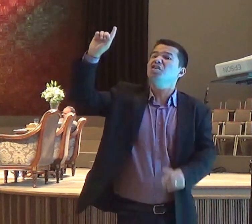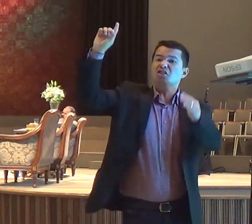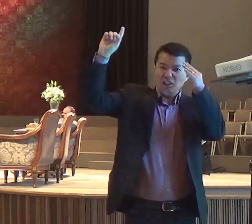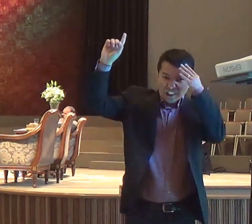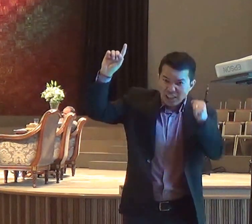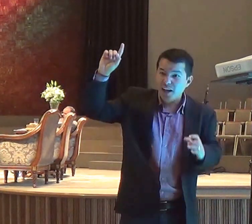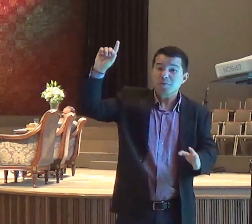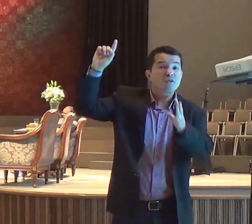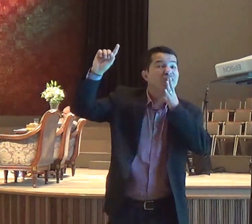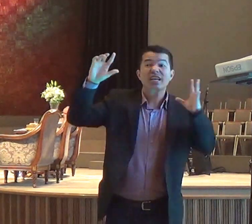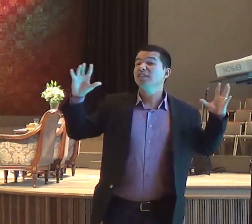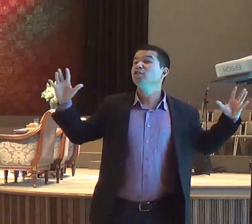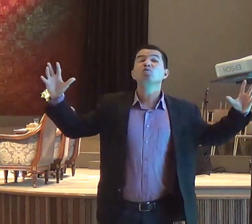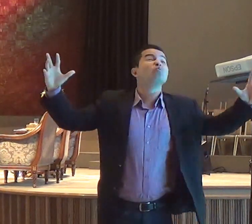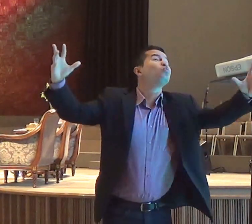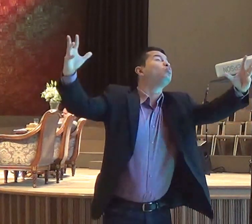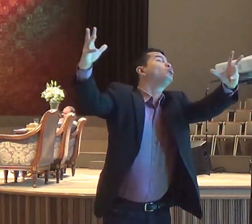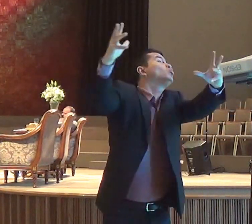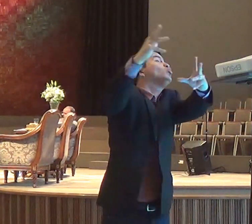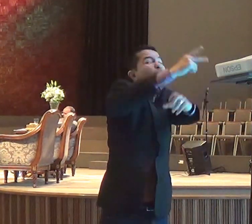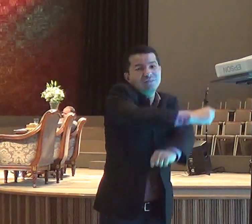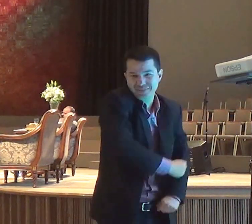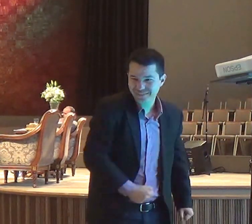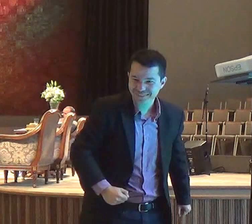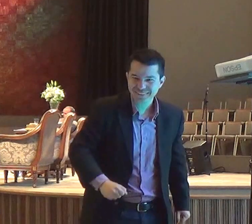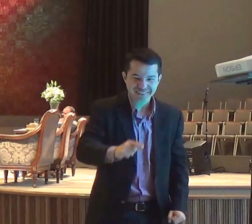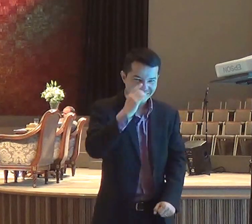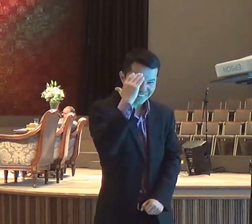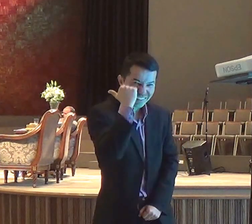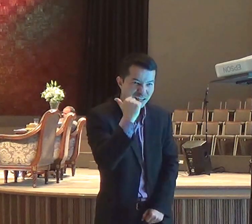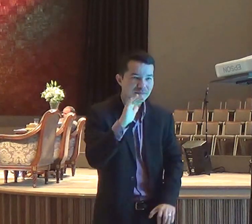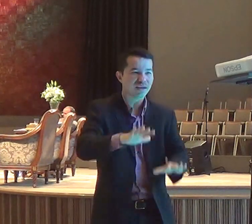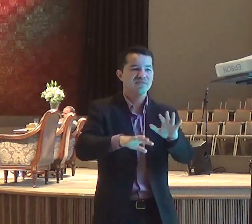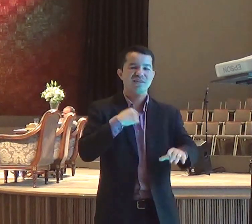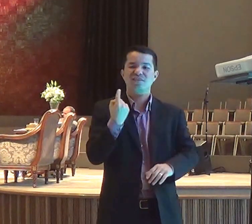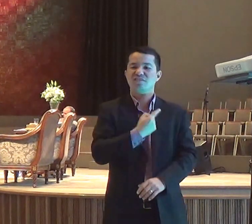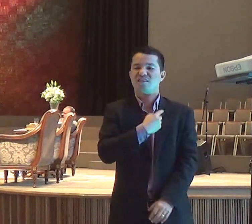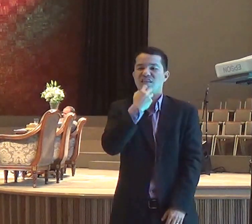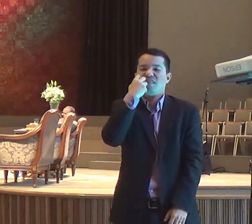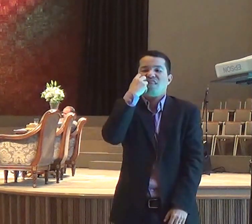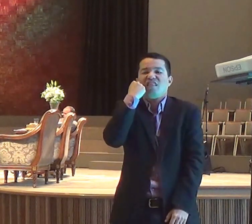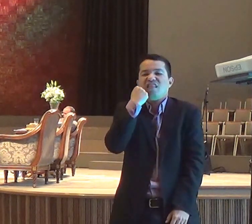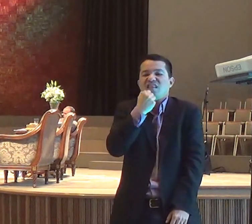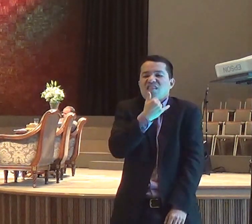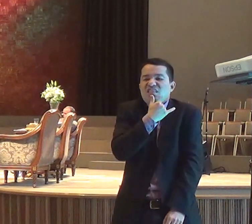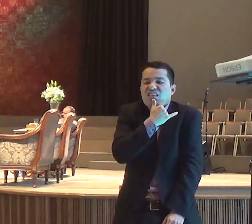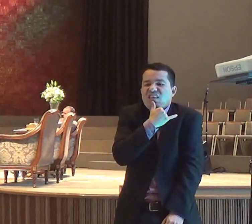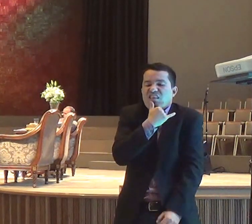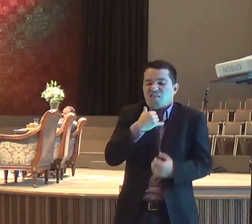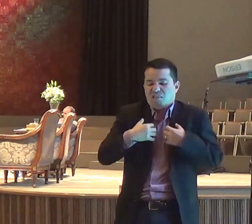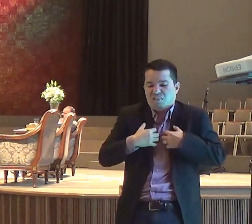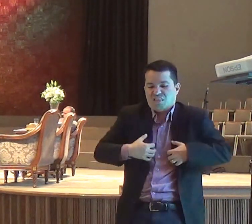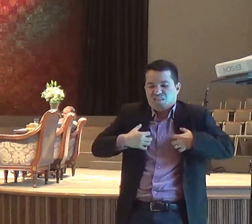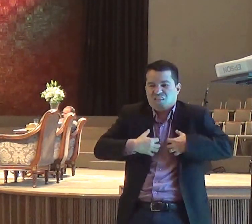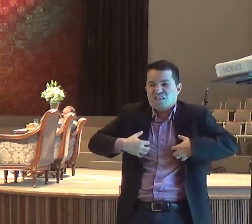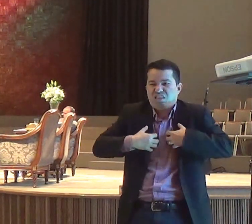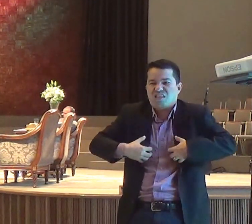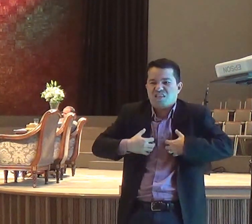afasta de Deus, e a gente não quer ouvir a voz de Deus, e queridos, a gente não conhece toda a história,